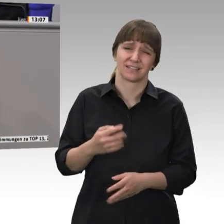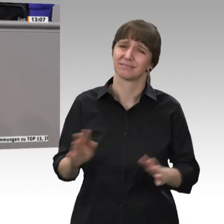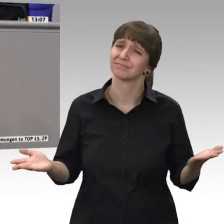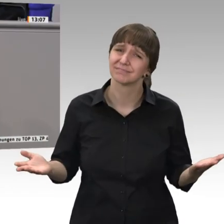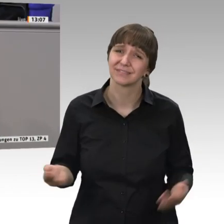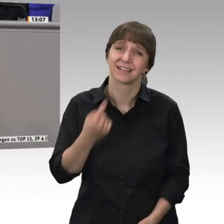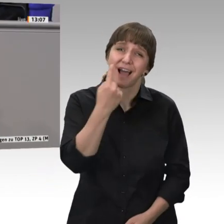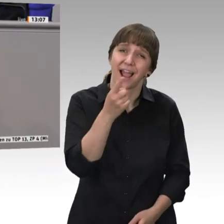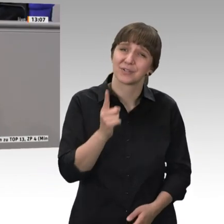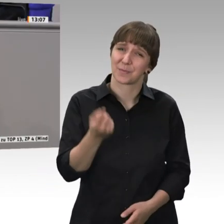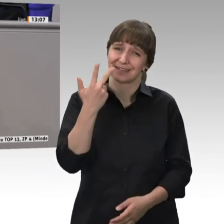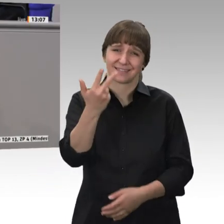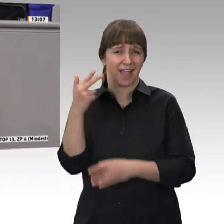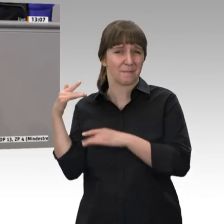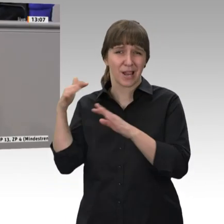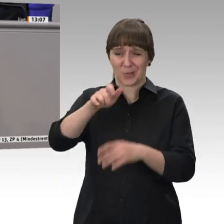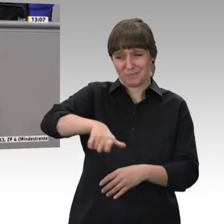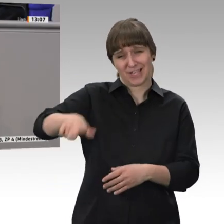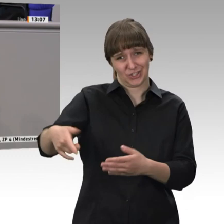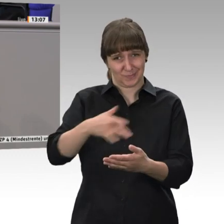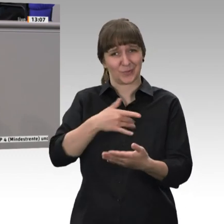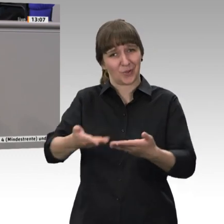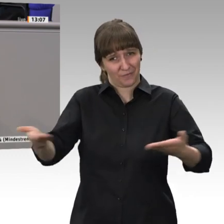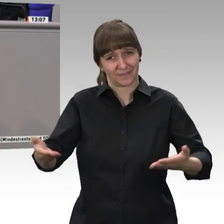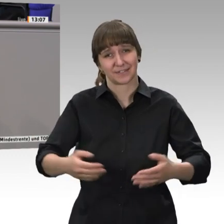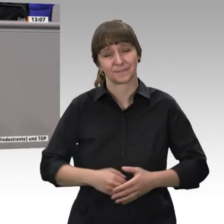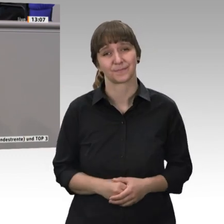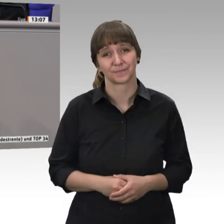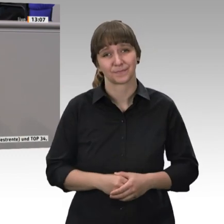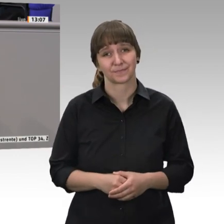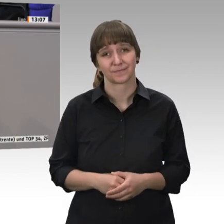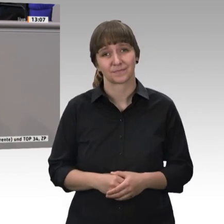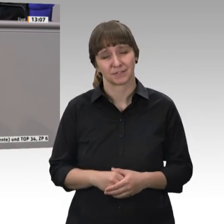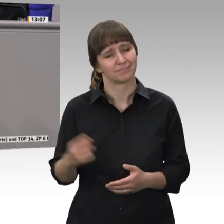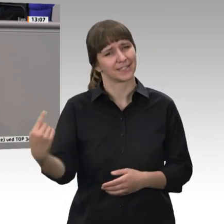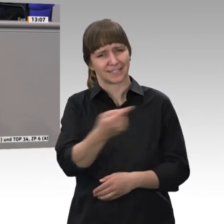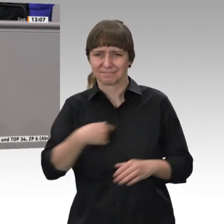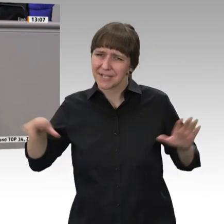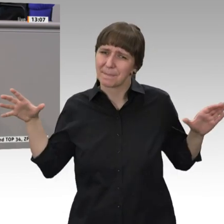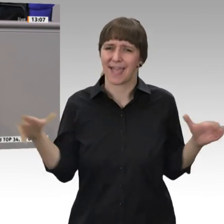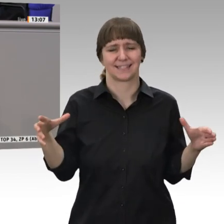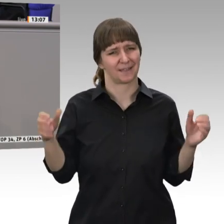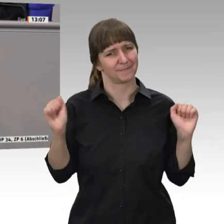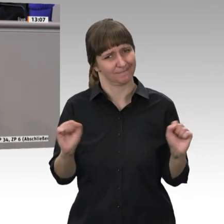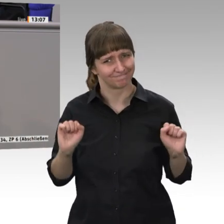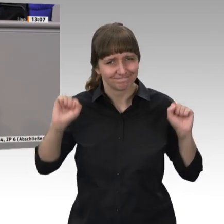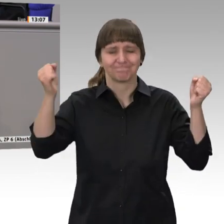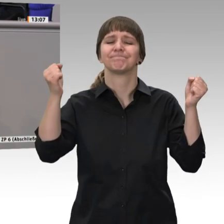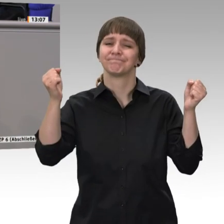Menschen in diesem Land. Sorgen wir gemeinsam dafür, dass die Grundrente Wirklichkeit wird, am 01